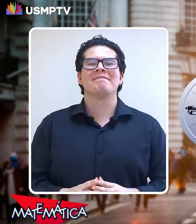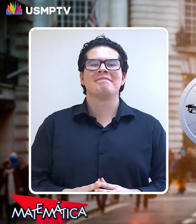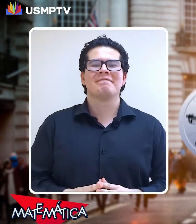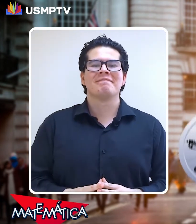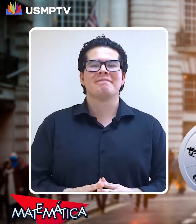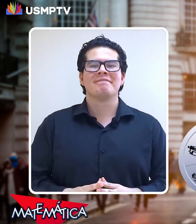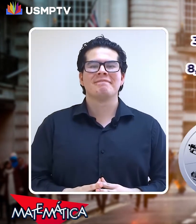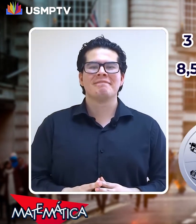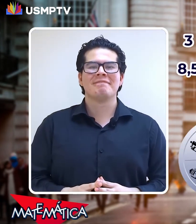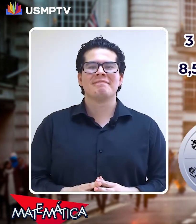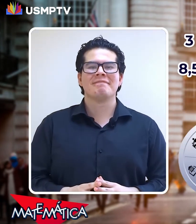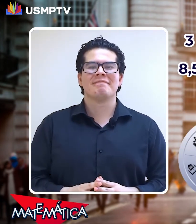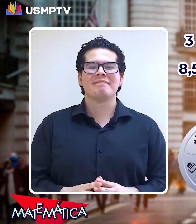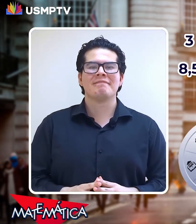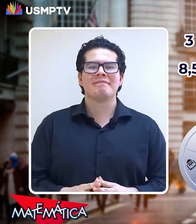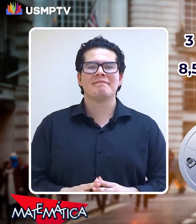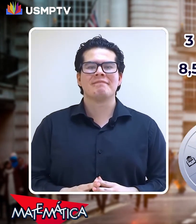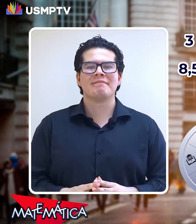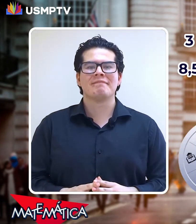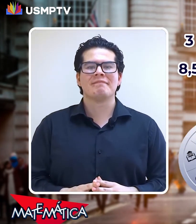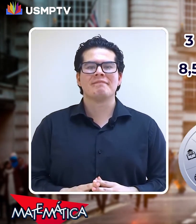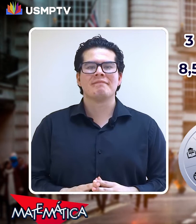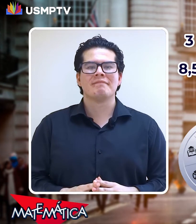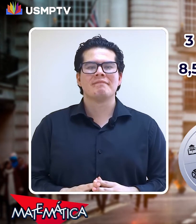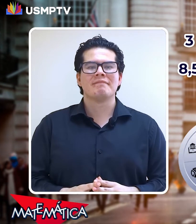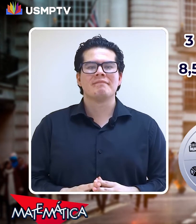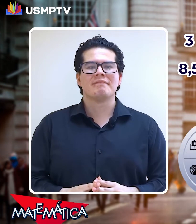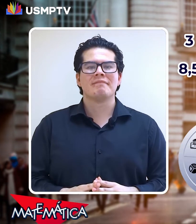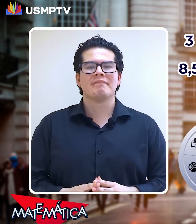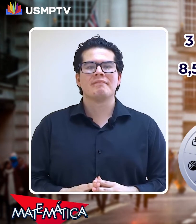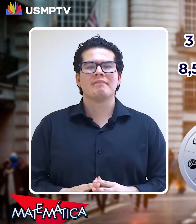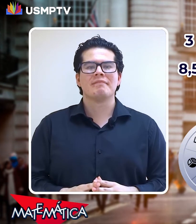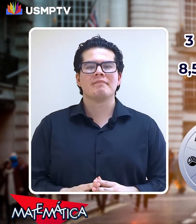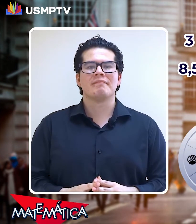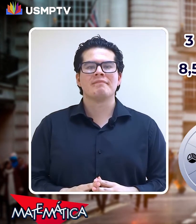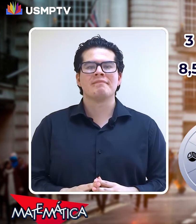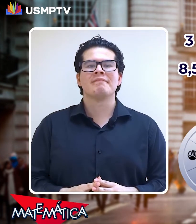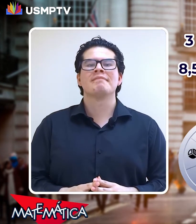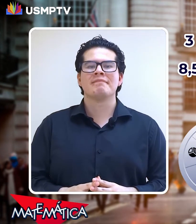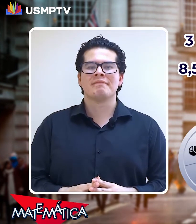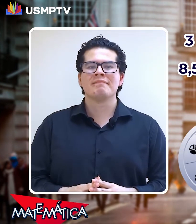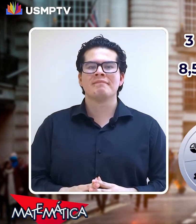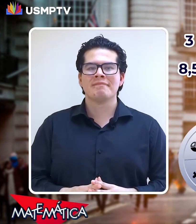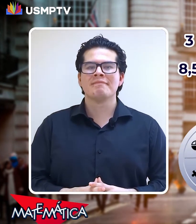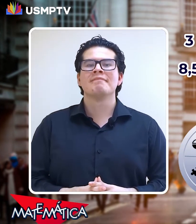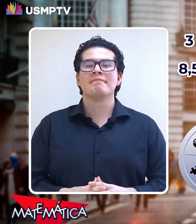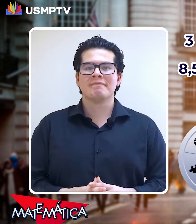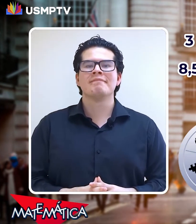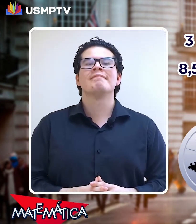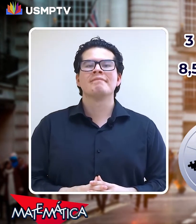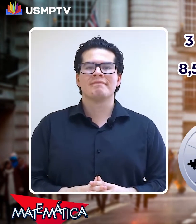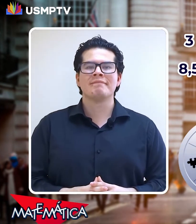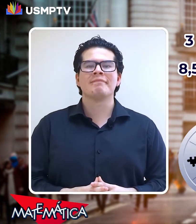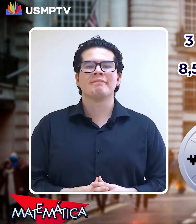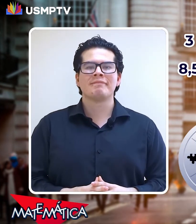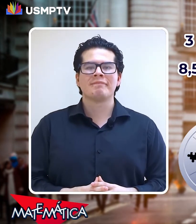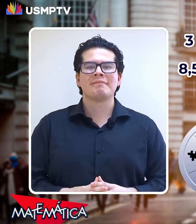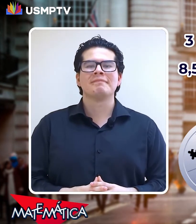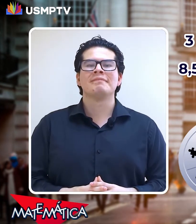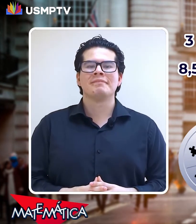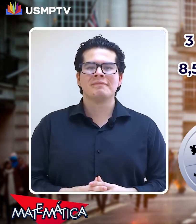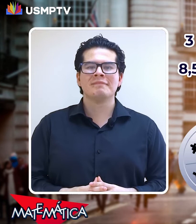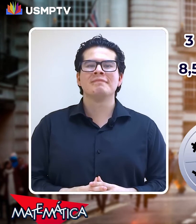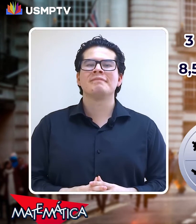Ok Como vemos en pantalla resolveremos la interrogante con una multiplicación cruzada de estos números